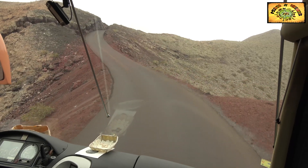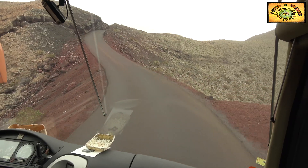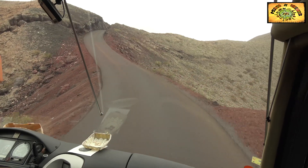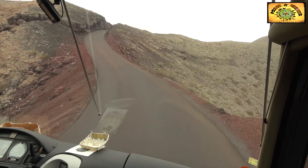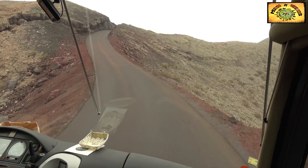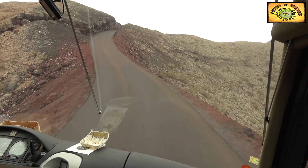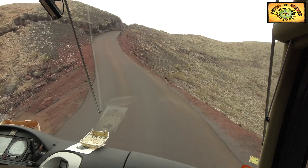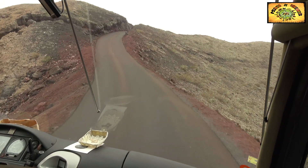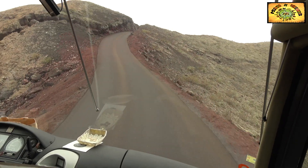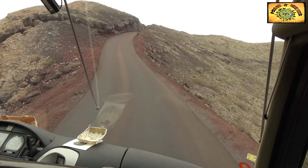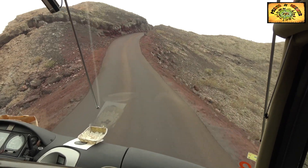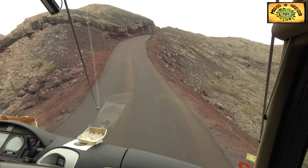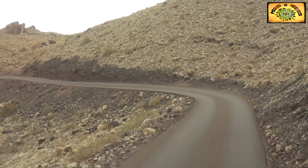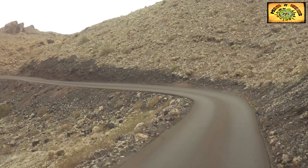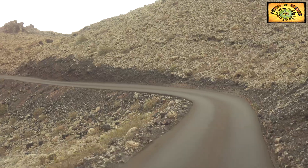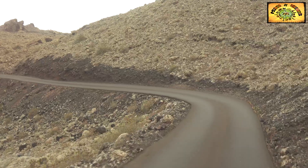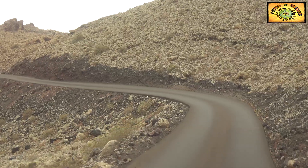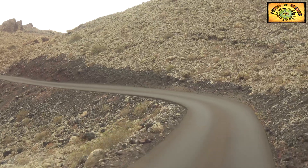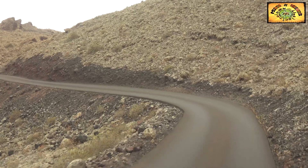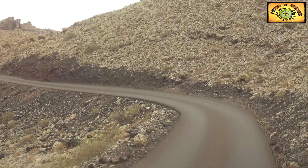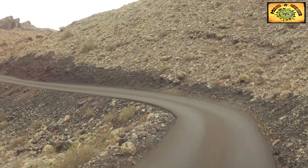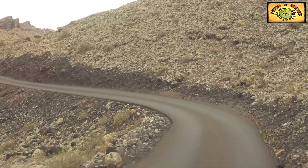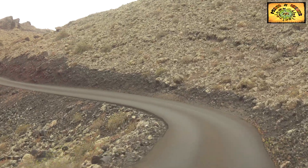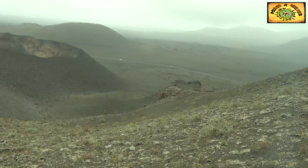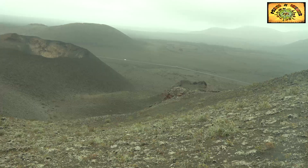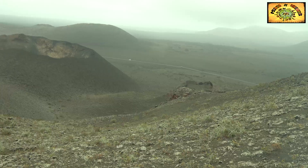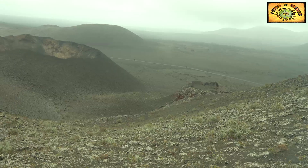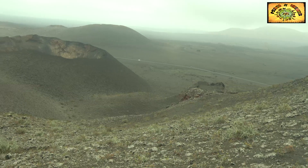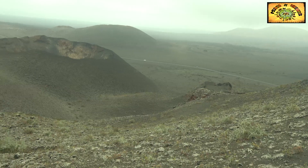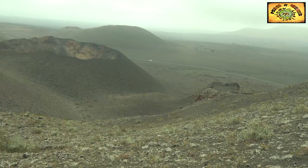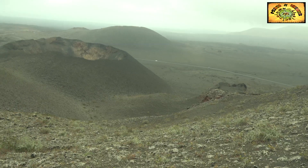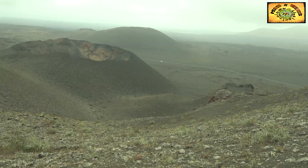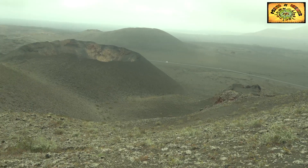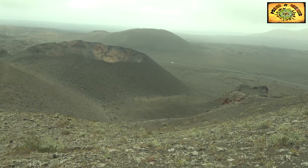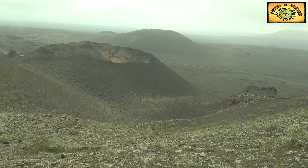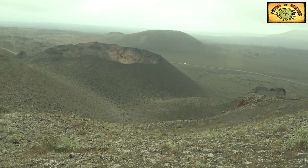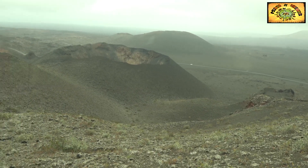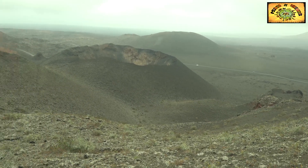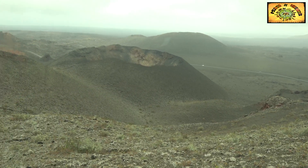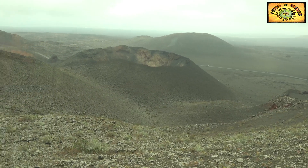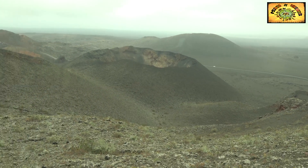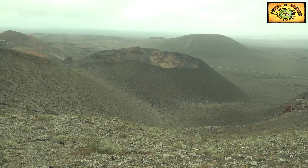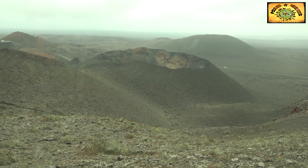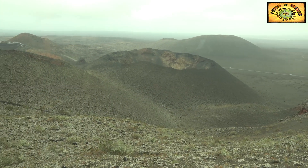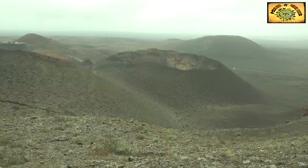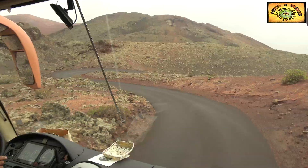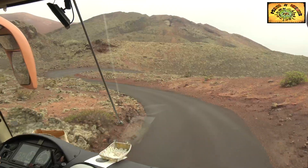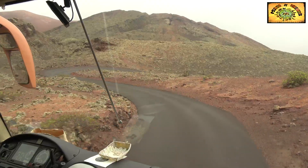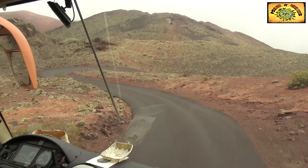conocer en las islas canarias. Es un paisaje espectacular, pero hay algunas cosas que han cambiado. Y es que ahora podéis llegar igualmente con vuestro